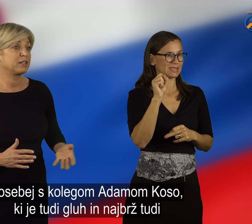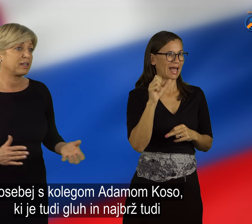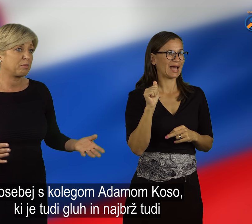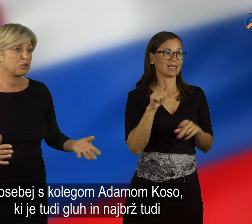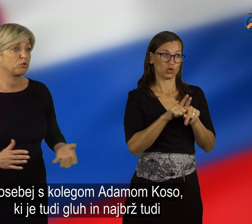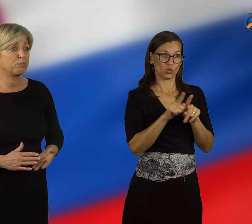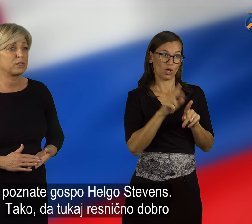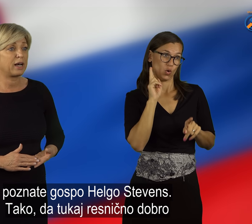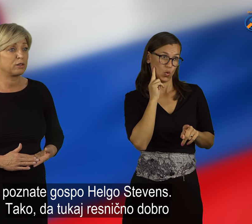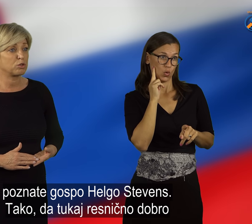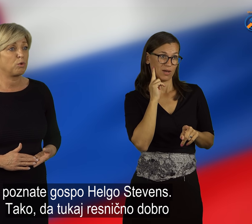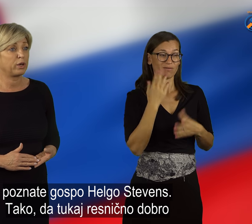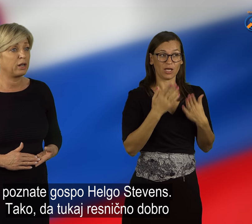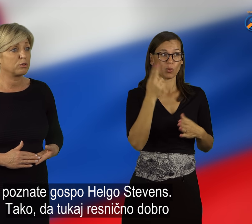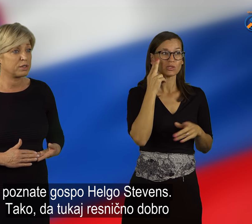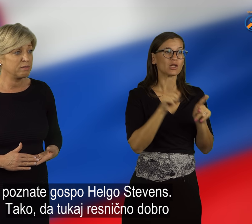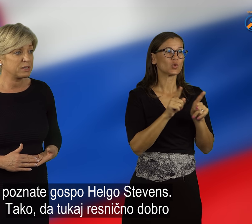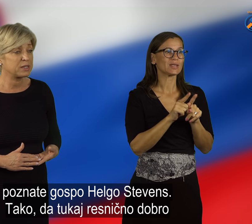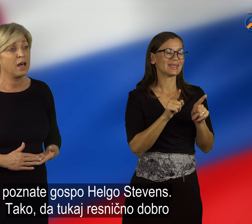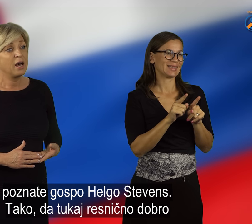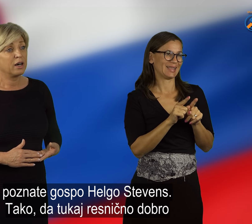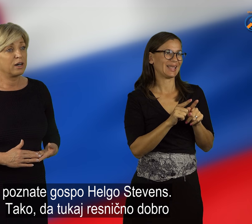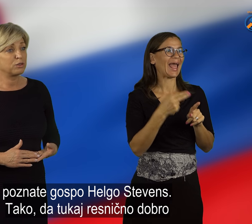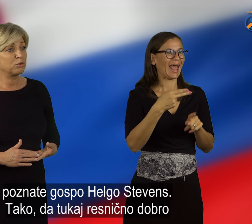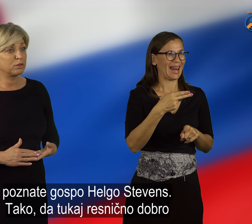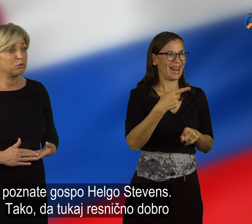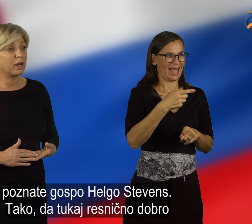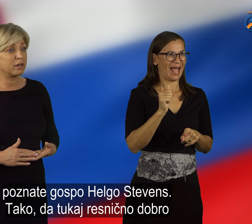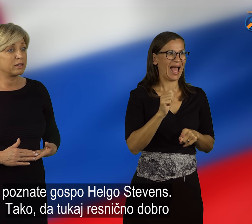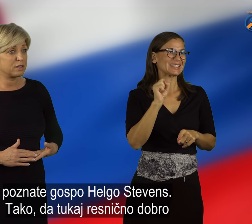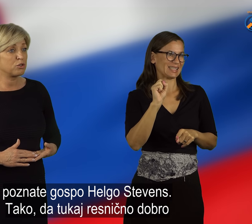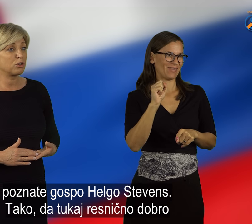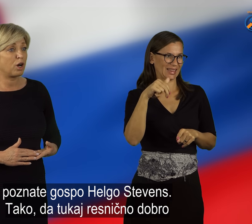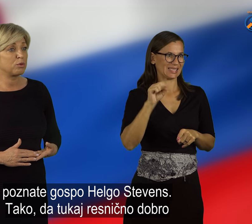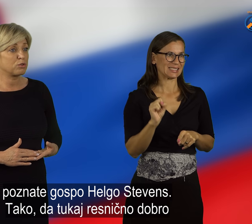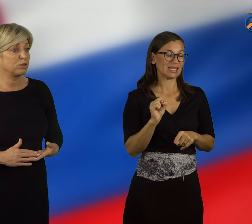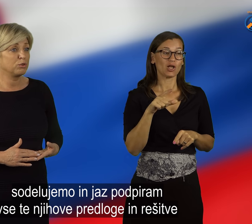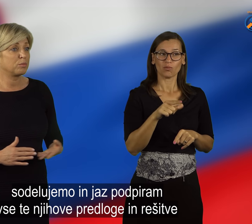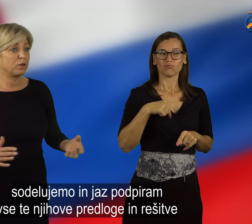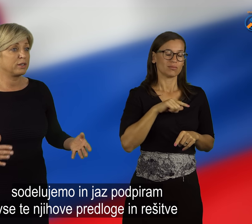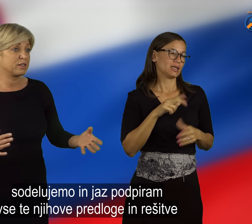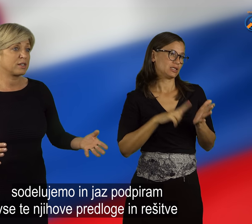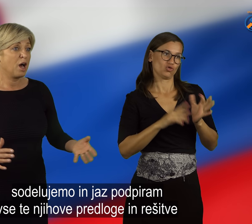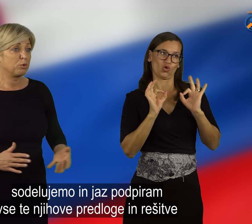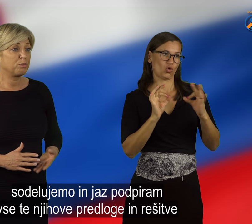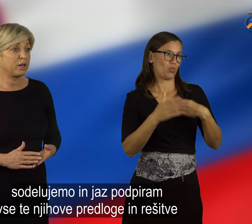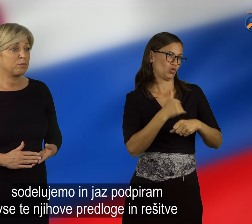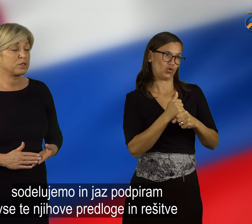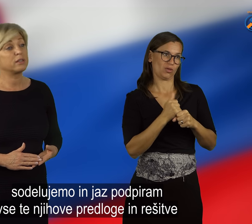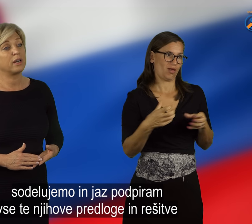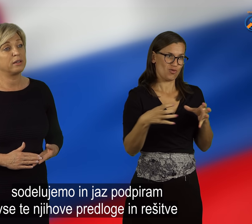in pa seveda najbrž tudi poznate gospod Helgo Stevens. Tako da tukaj resnično dobro sodelujemo in jaz